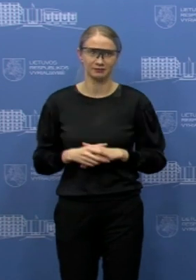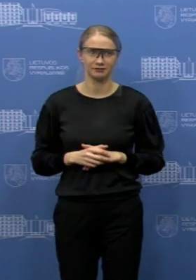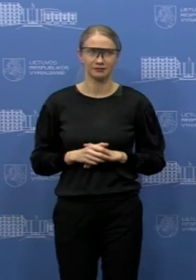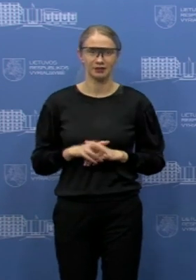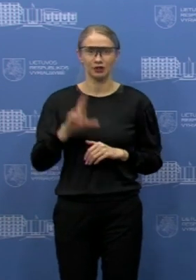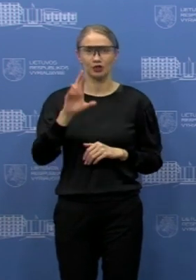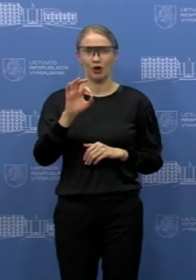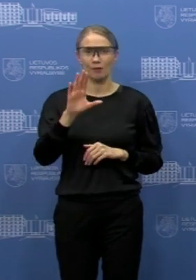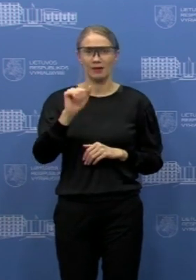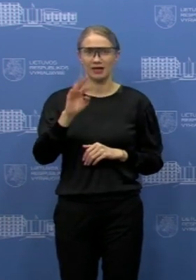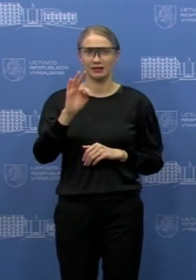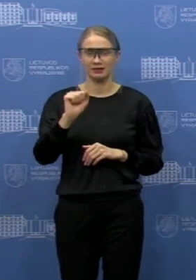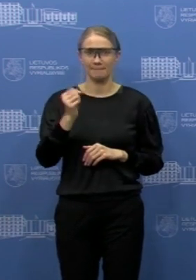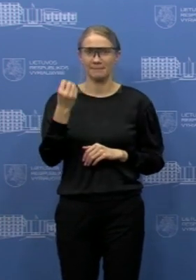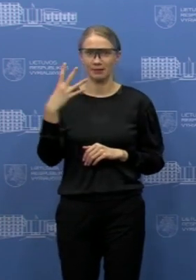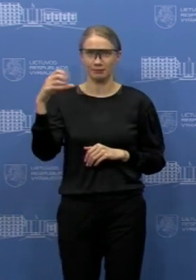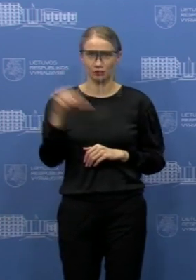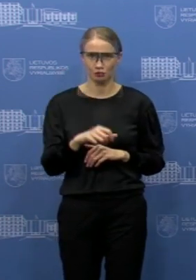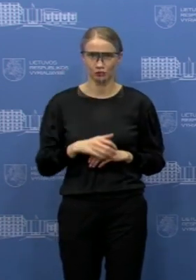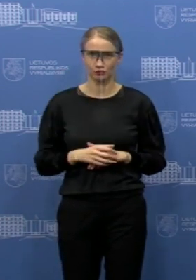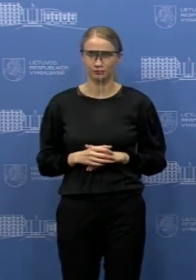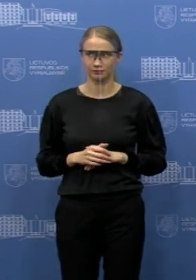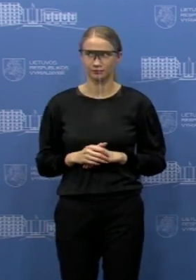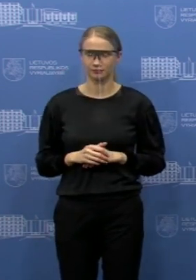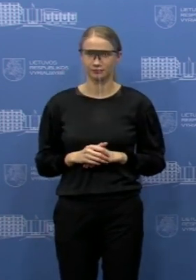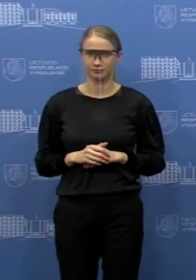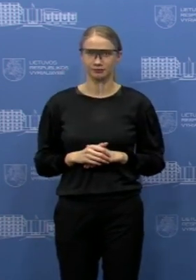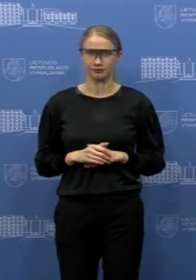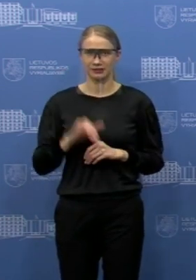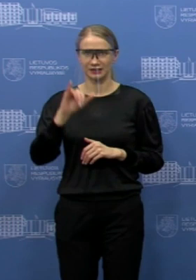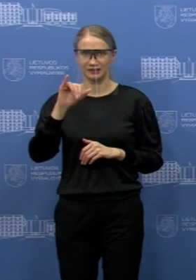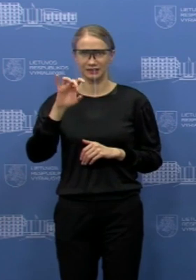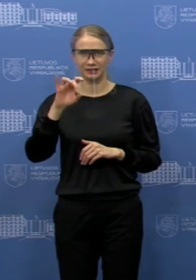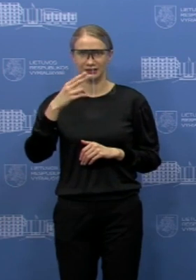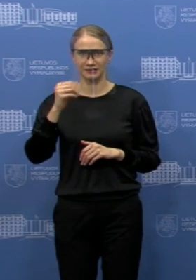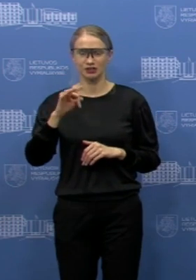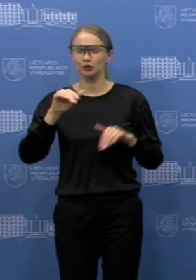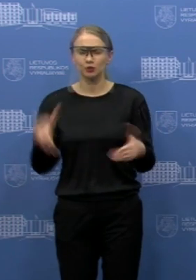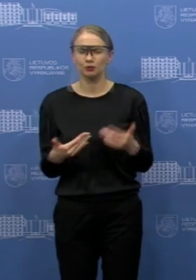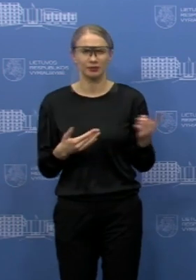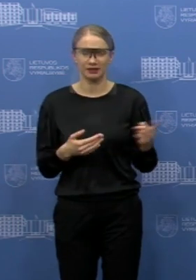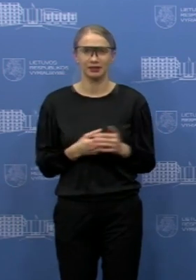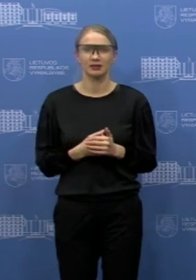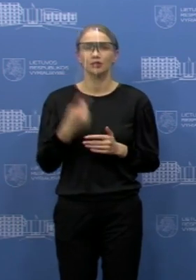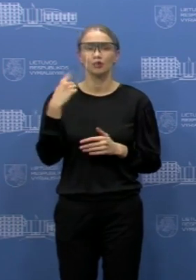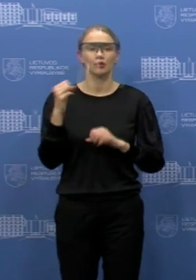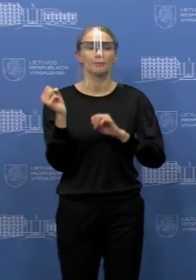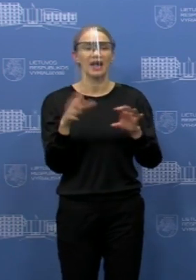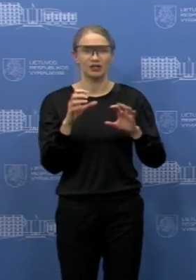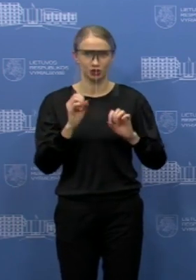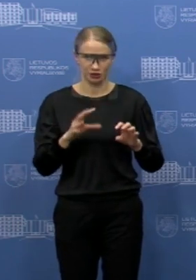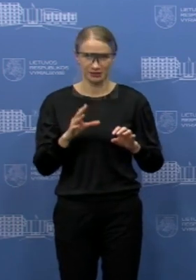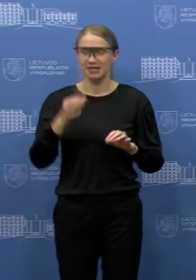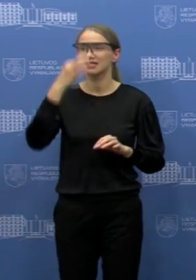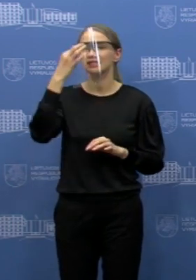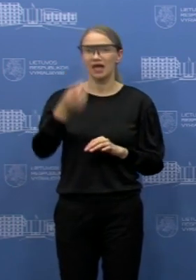Roberta, penkiolika minučių norėtų paklausti. Taip ignai klausau. Labai trumpai tik tai, žodžiu, norėjau tik taip paaiškinti, tuos motyvus, na,